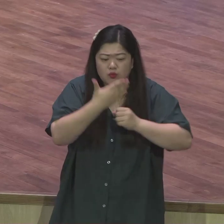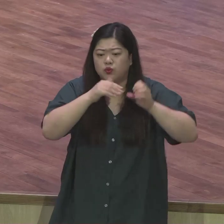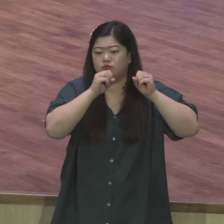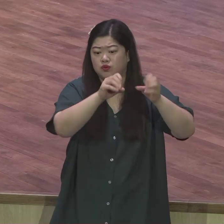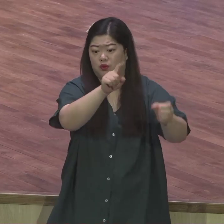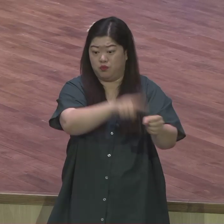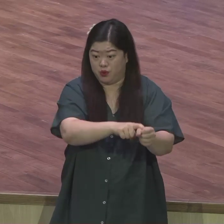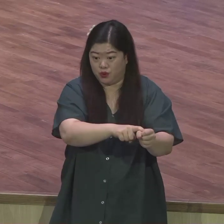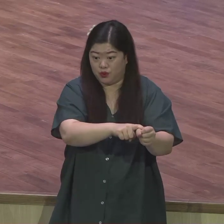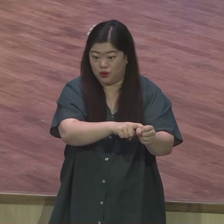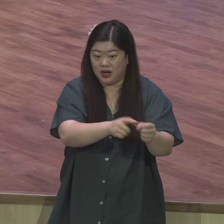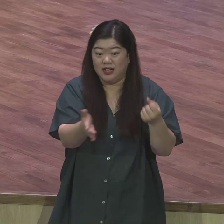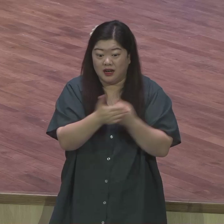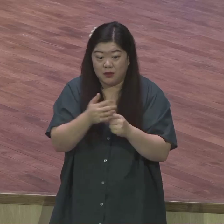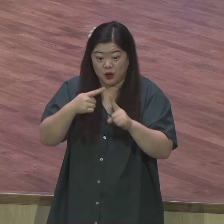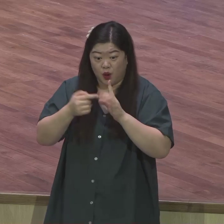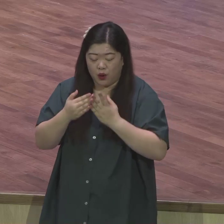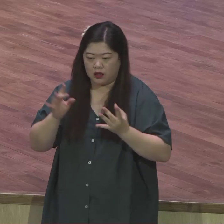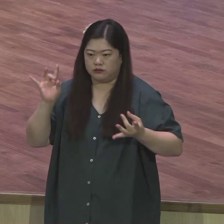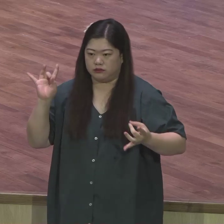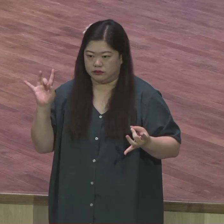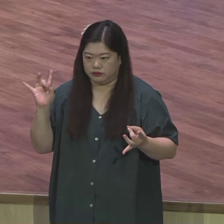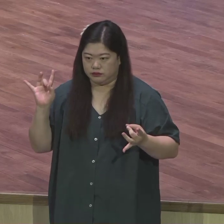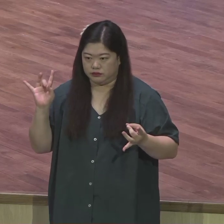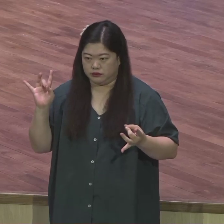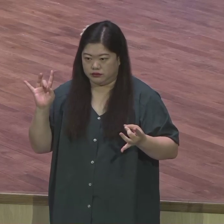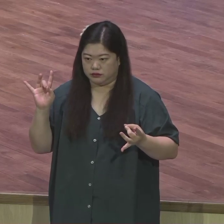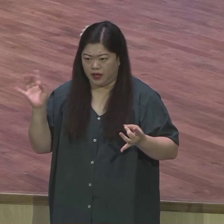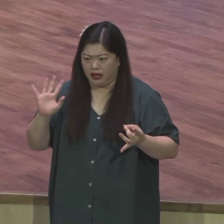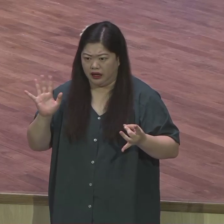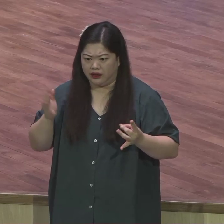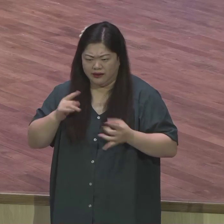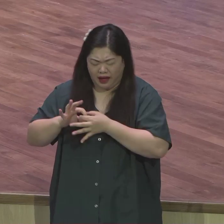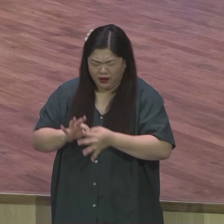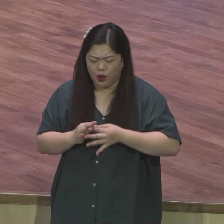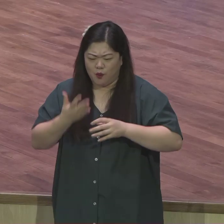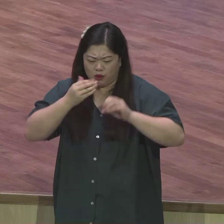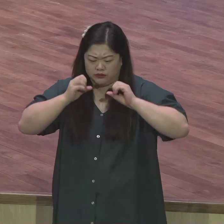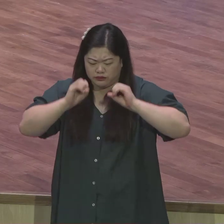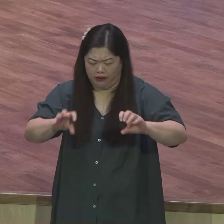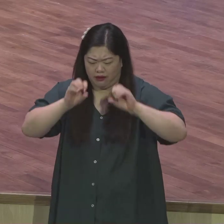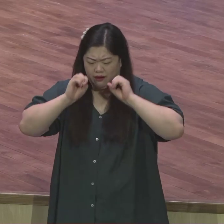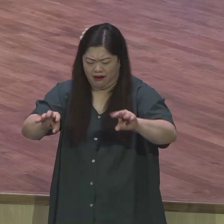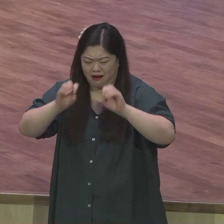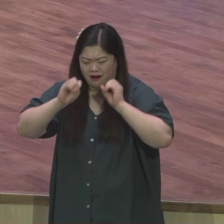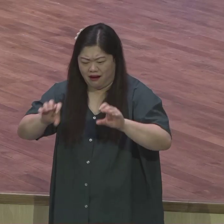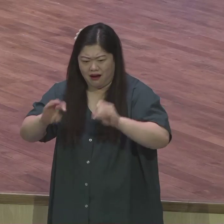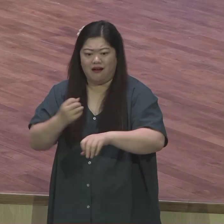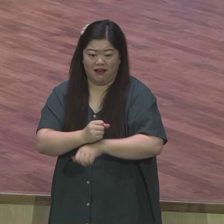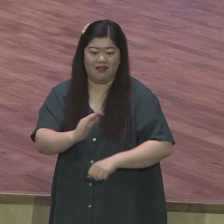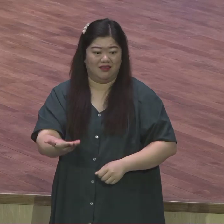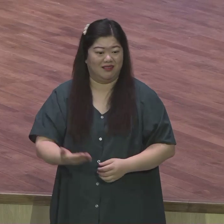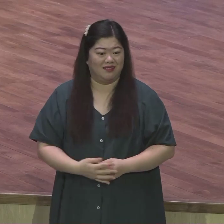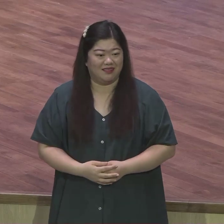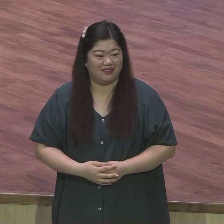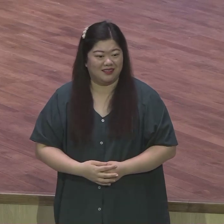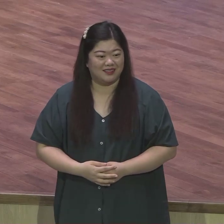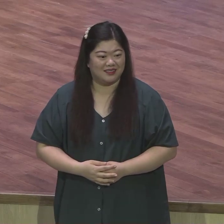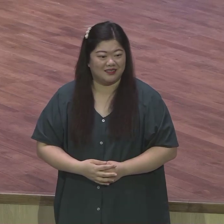계속해서 떠들어야 돼요 계속해서 가만히 있으면 안 돼 잠잠하지 마라 그래서 그래서